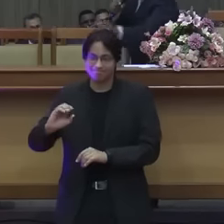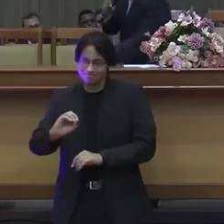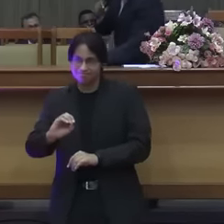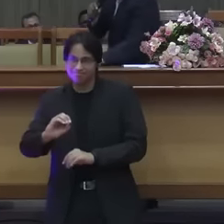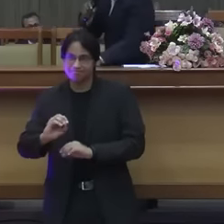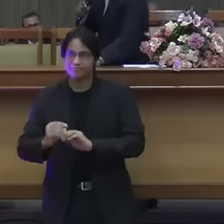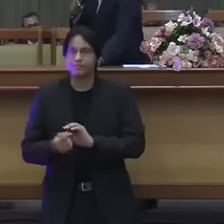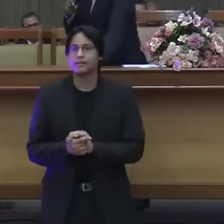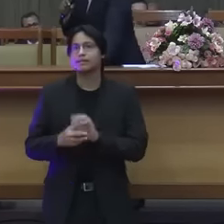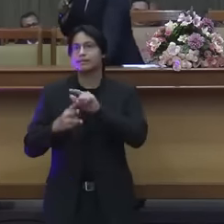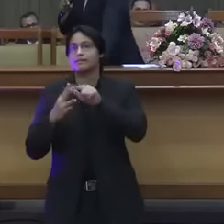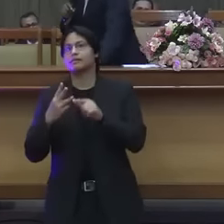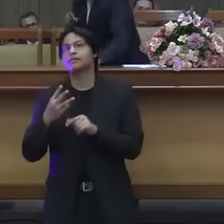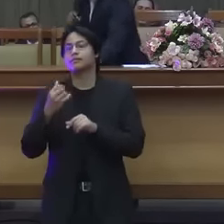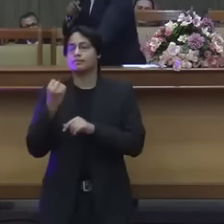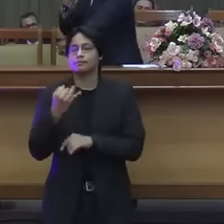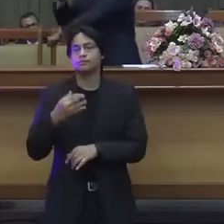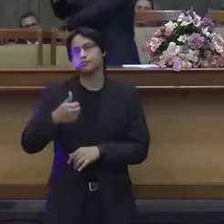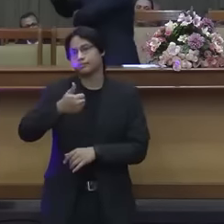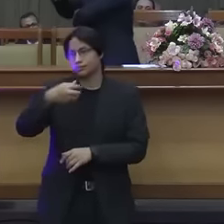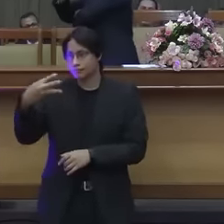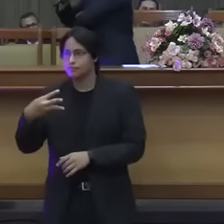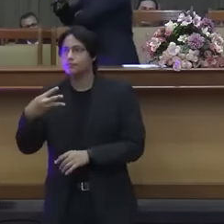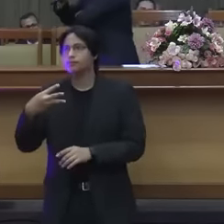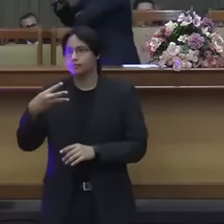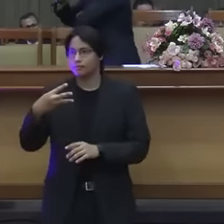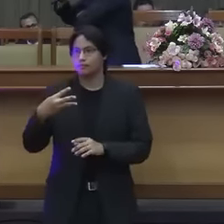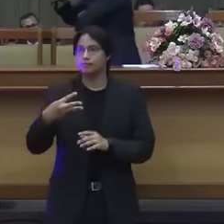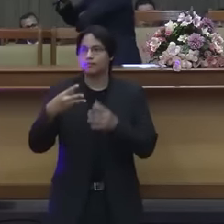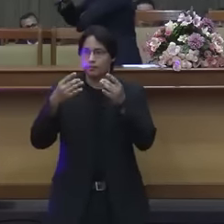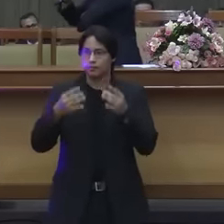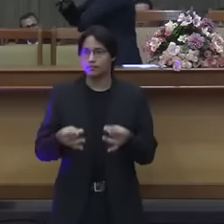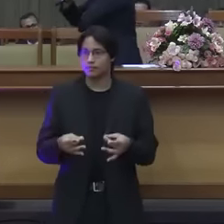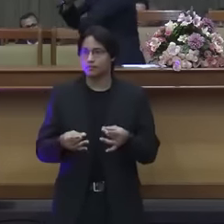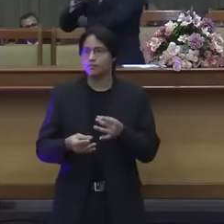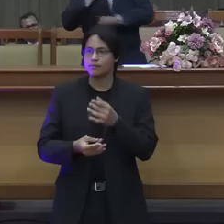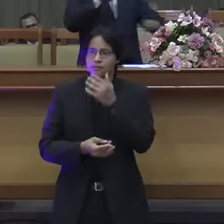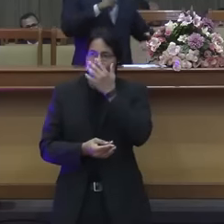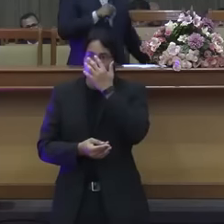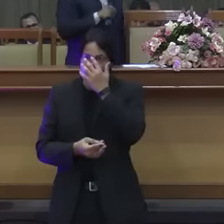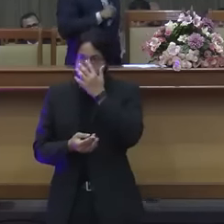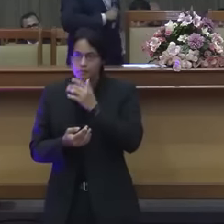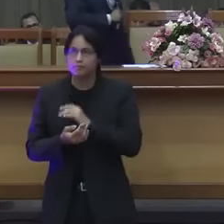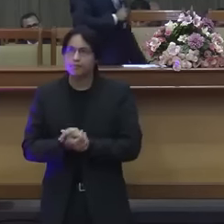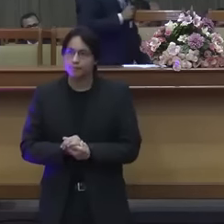preceitos eles botaram carga em cima de nós foi pra matar